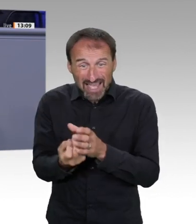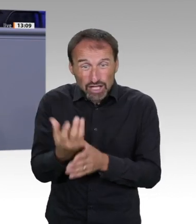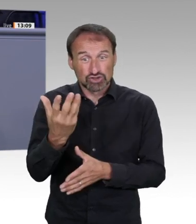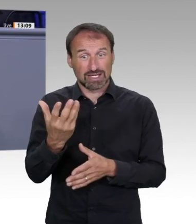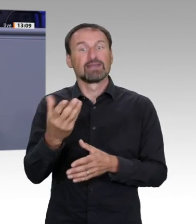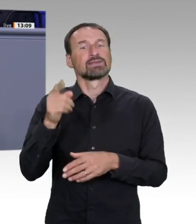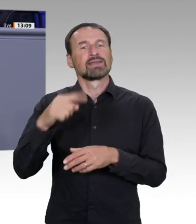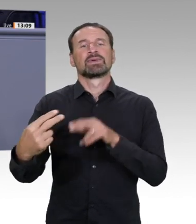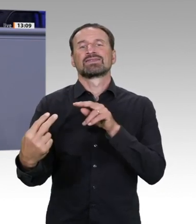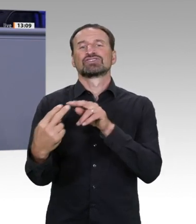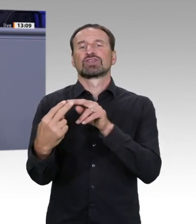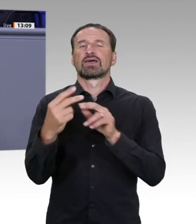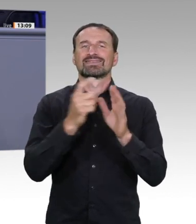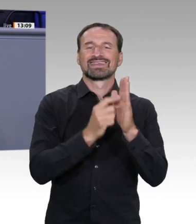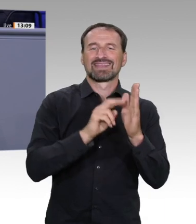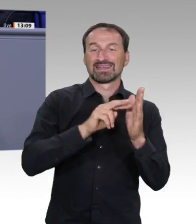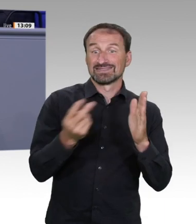wird, die neue digitale Anwendungen entwickeln.